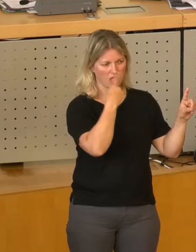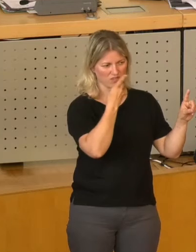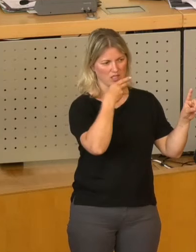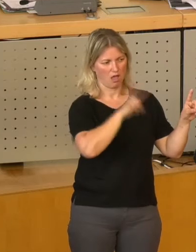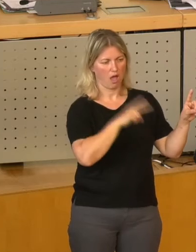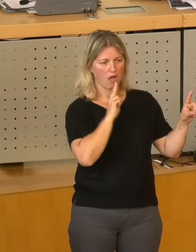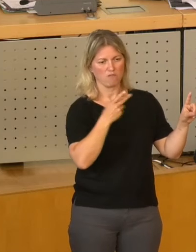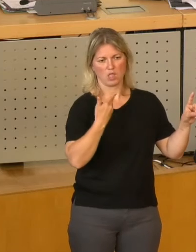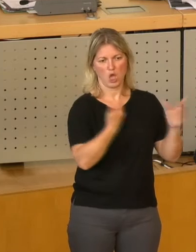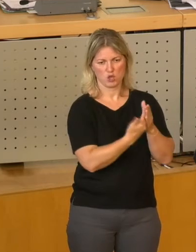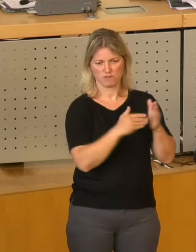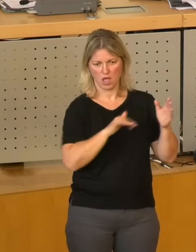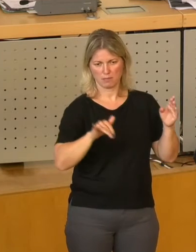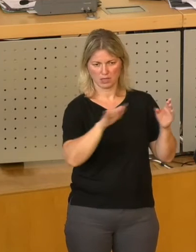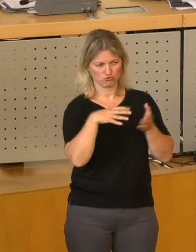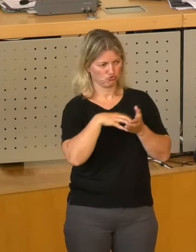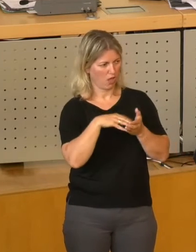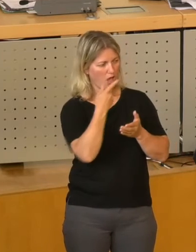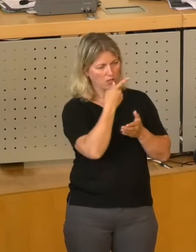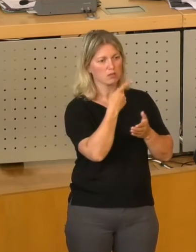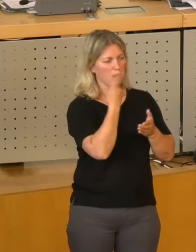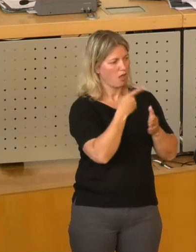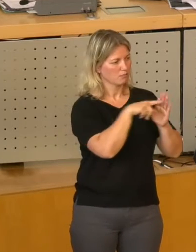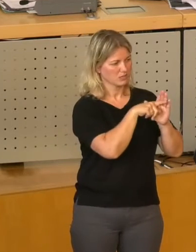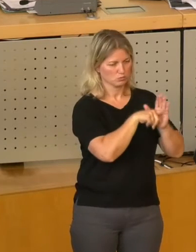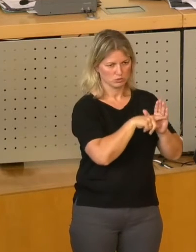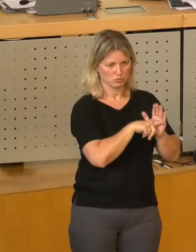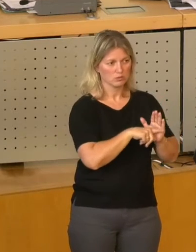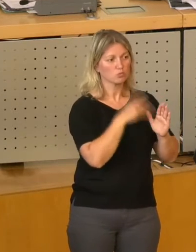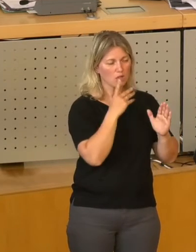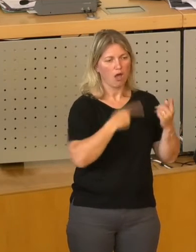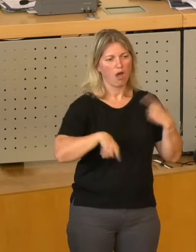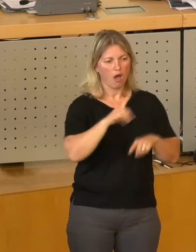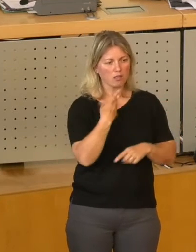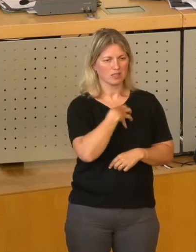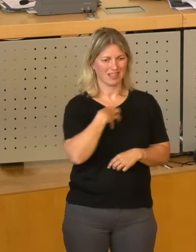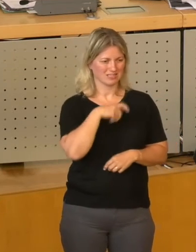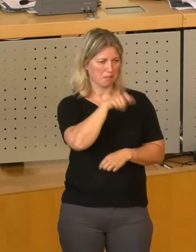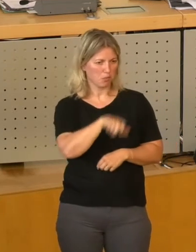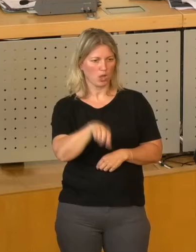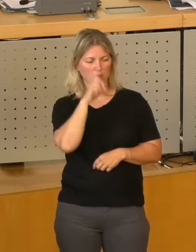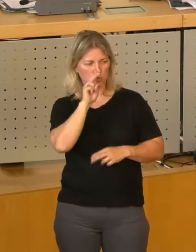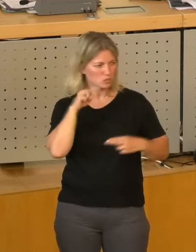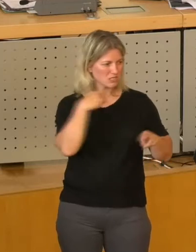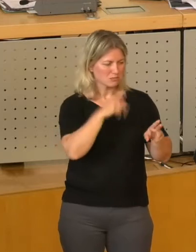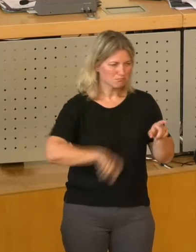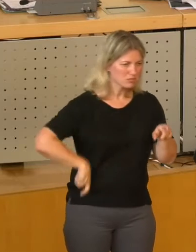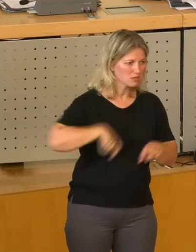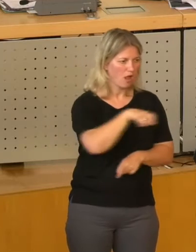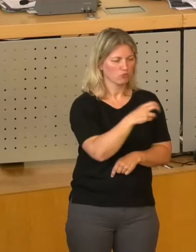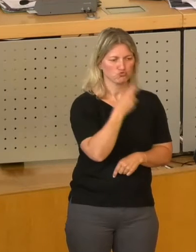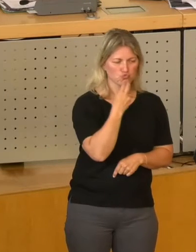Aufgaben der Stadt übertragen werden, die dann die Dresdner Bürger mit ihren Gebühren für Strom und Wasser mitbezahlen, mahnt